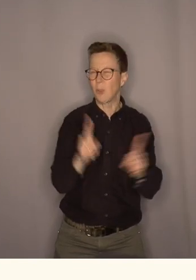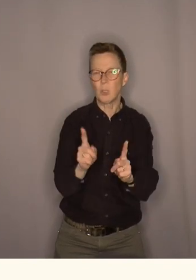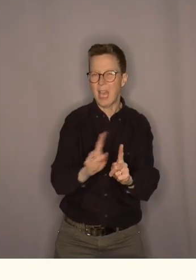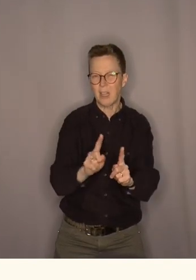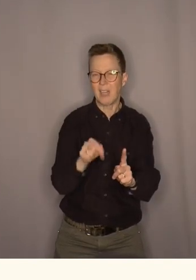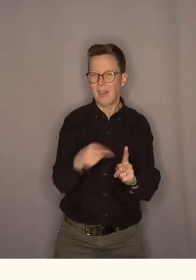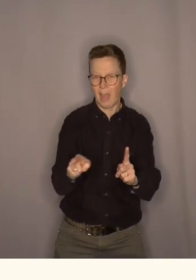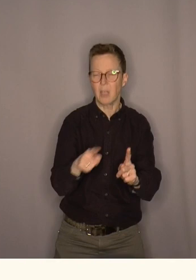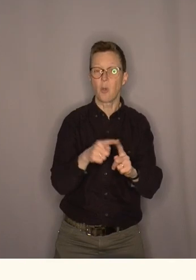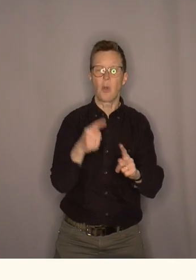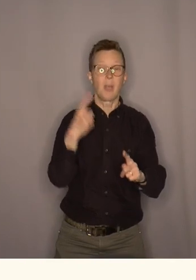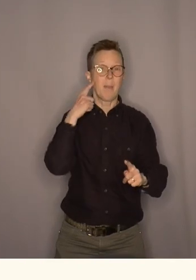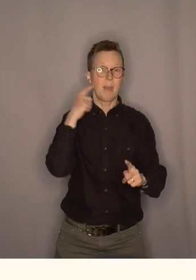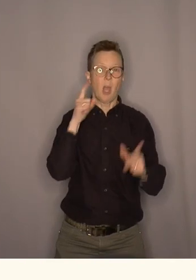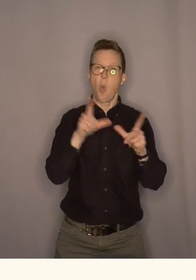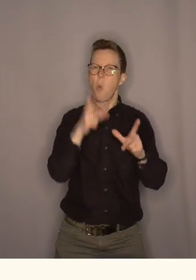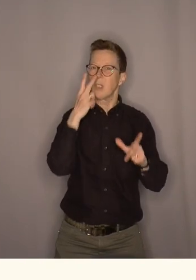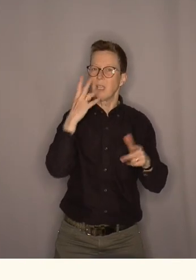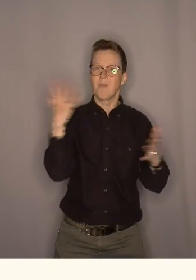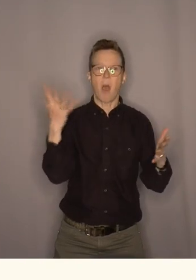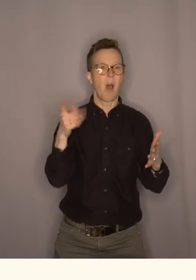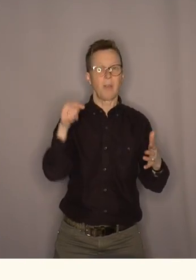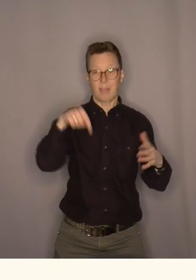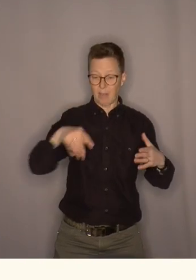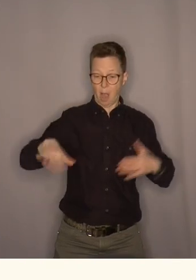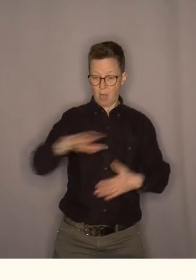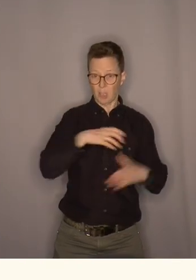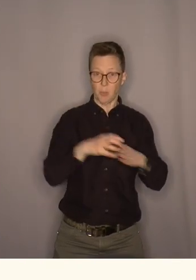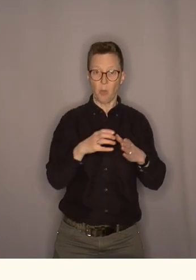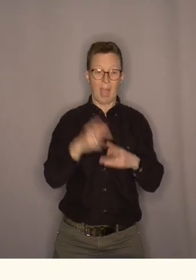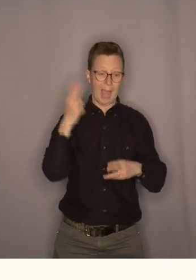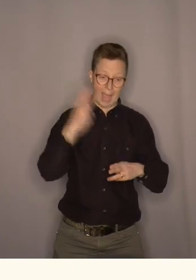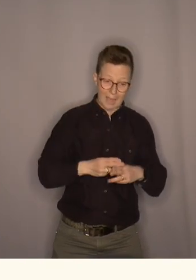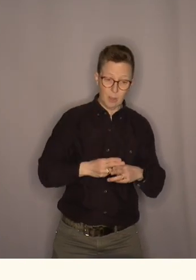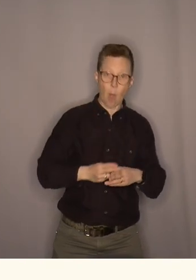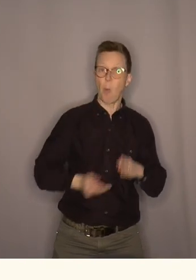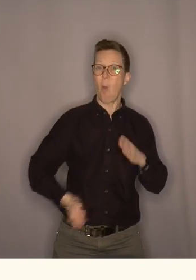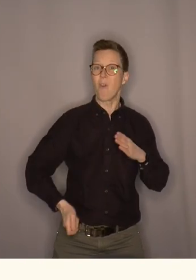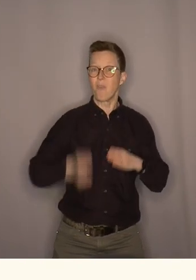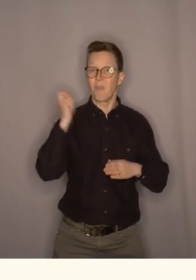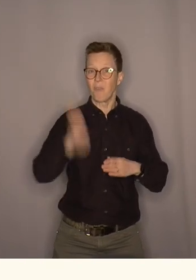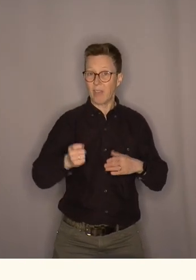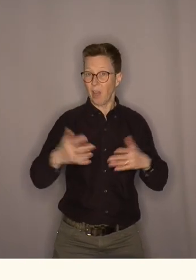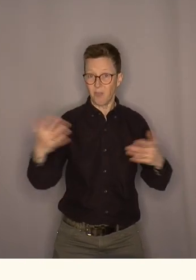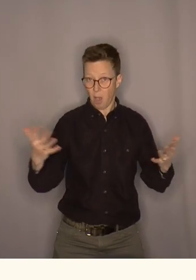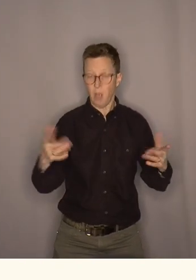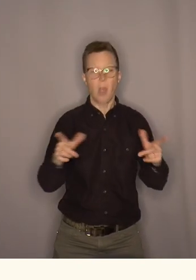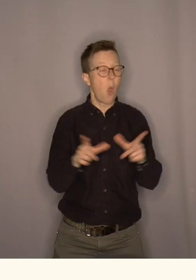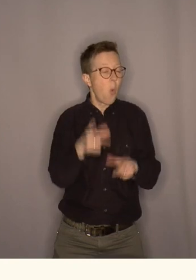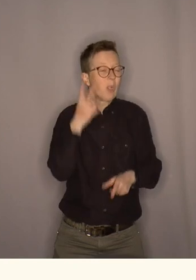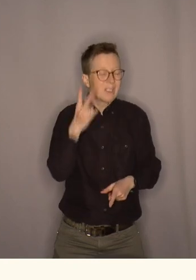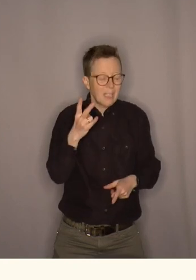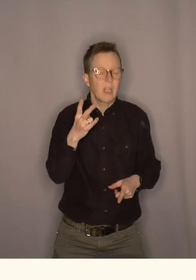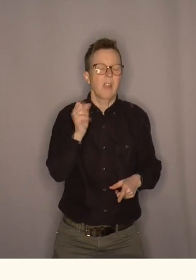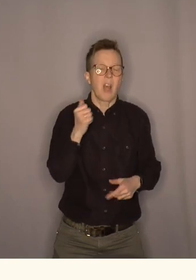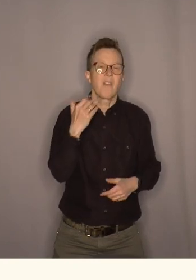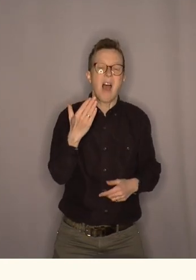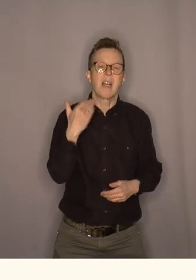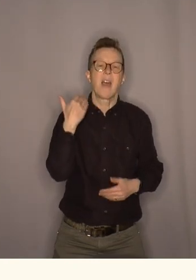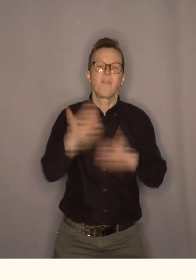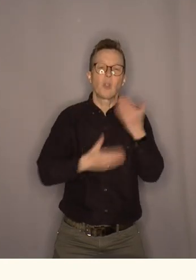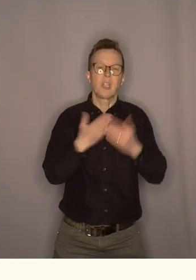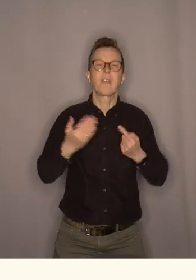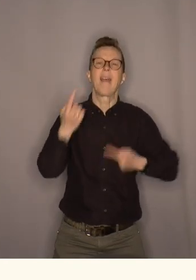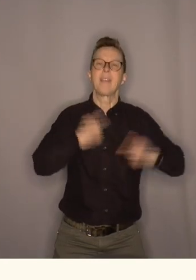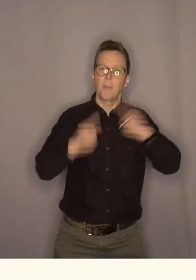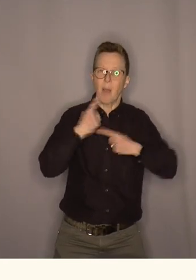så jeg mener at uansett hva standpunkt som dette landsmøtet skulle havne på så skal det fortsatt være debatt og det